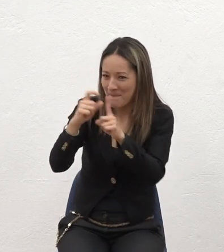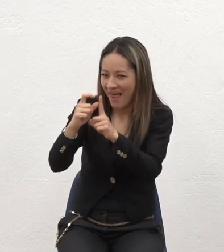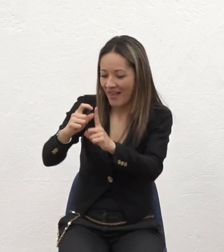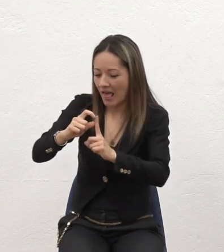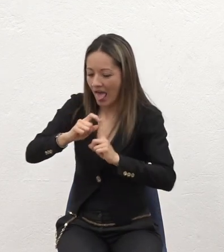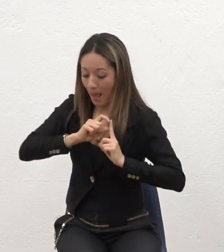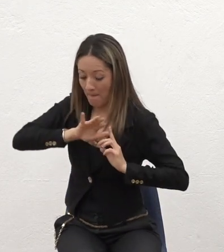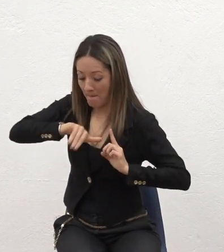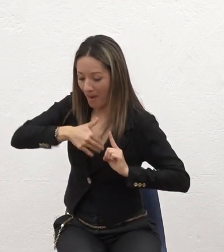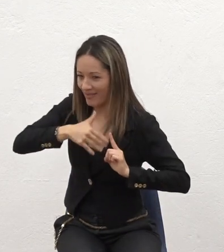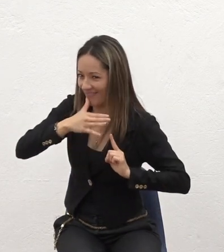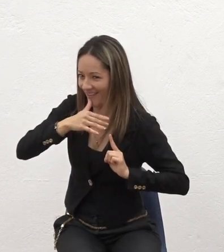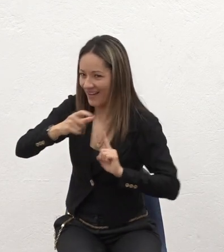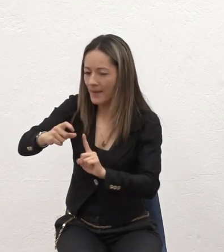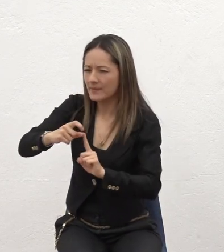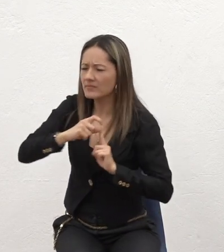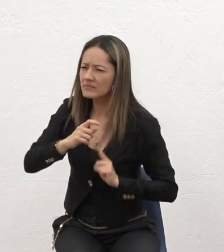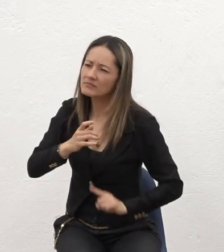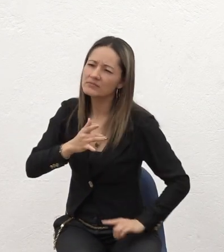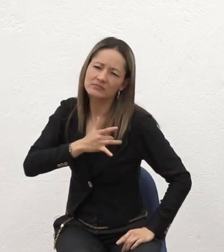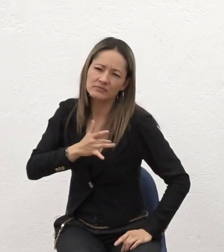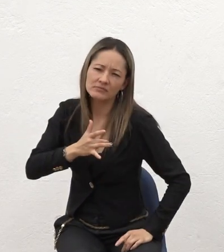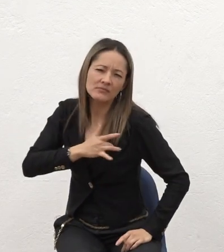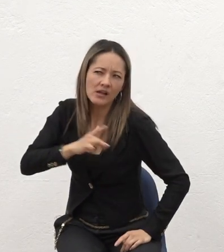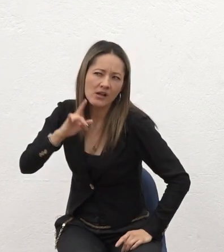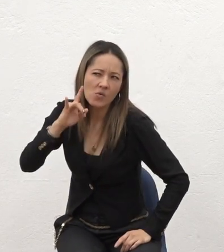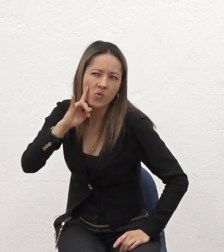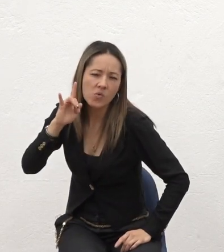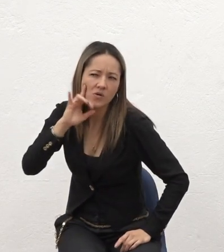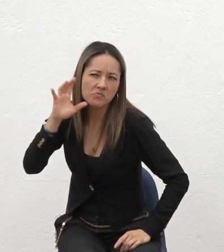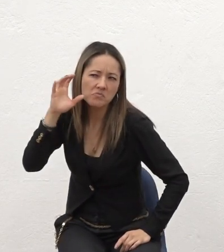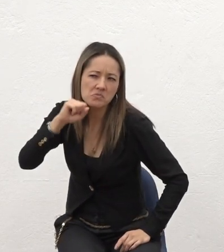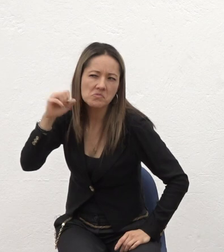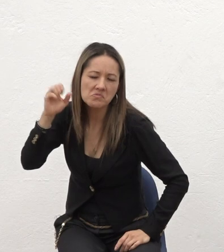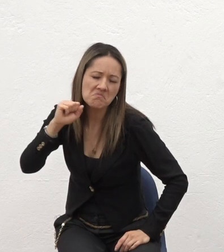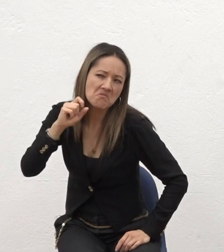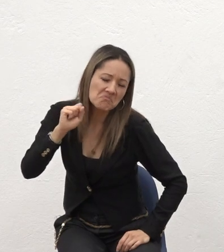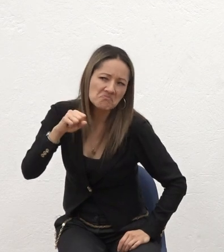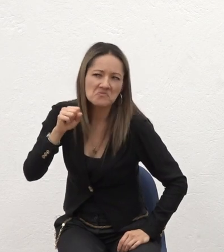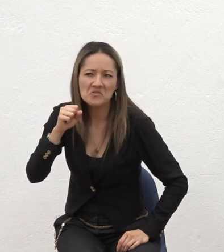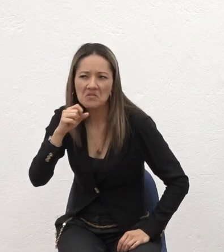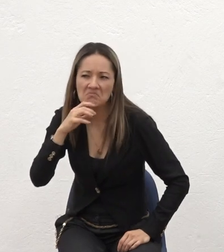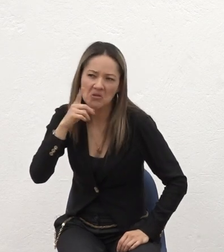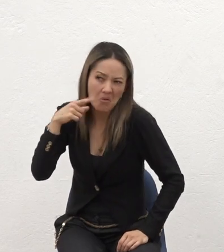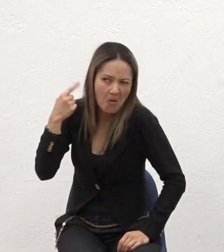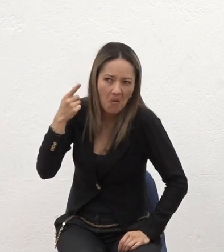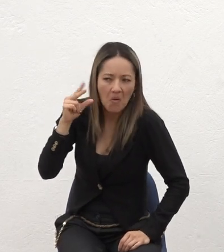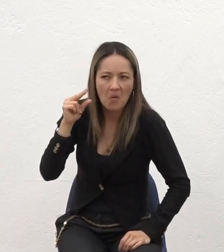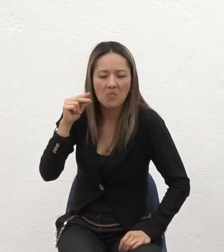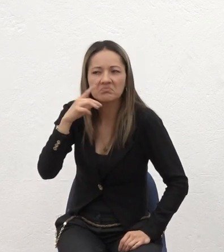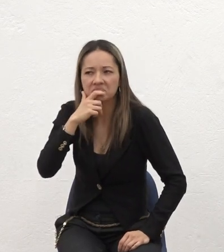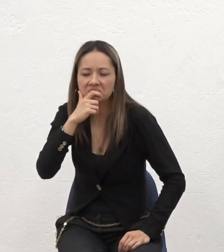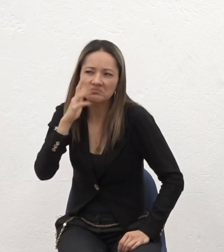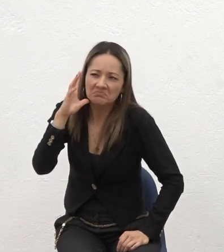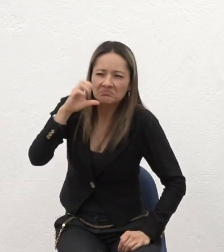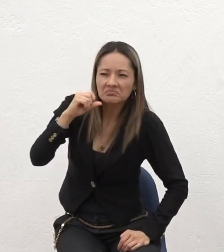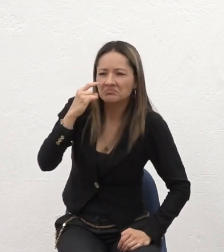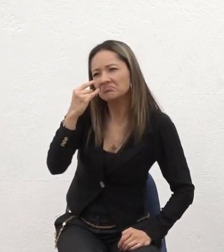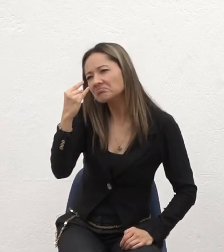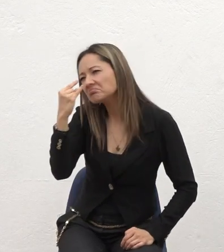Empecé como Como a escuchar ahí Y yo dije Bueno pues sí No está tan loco Me decían que Yo En ese momento